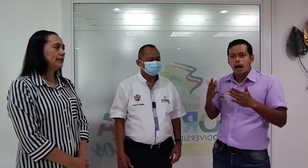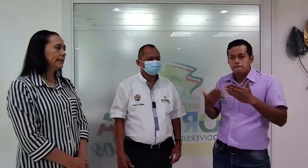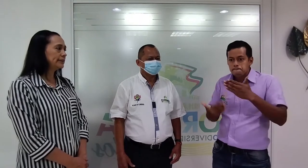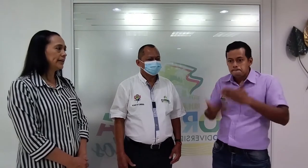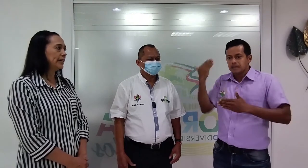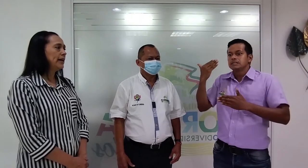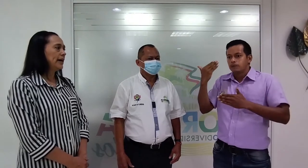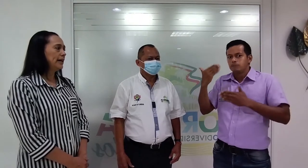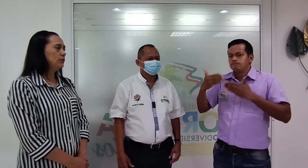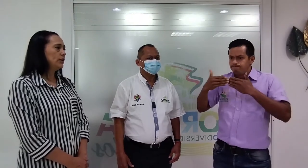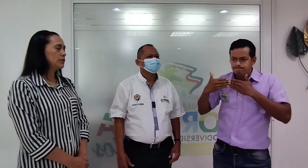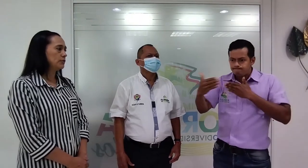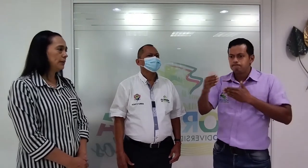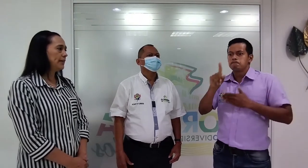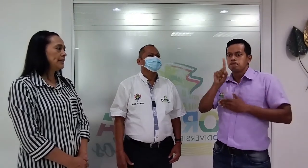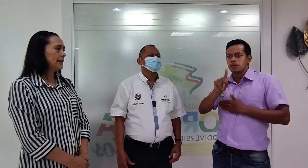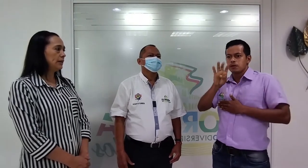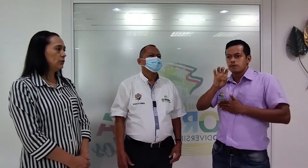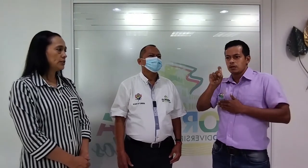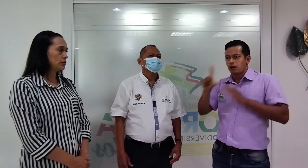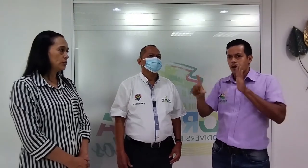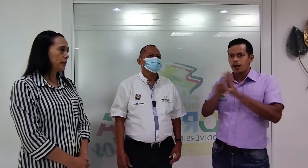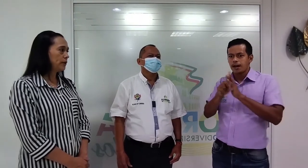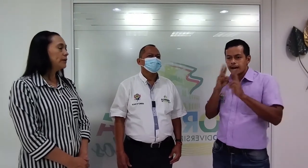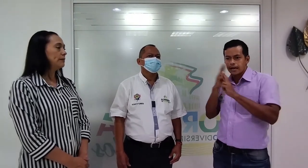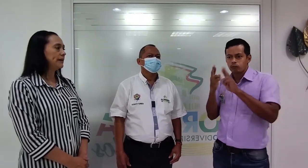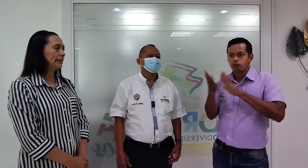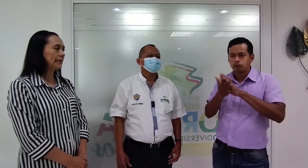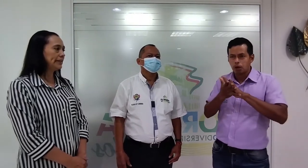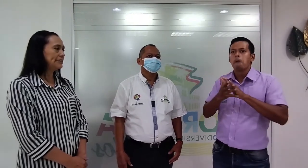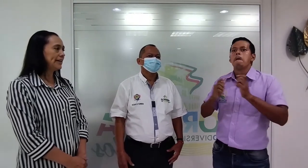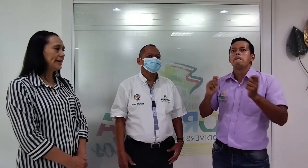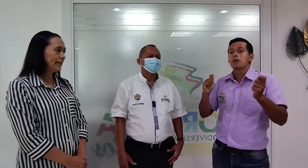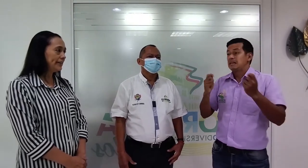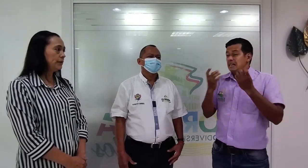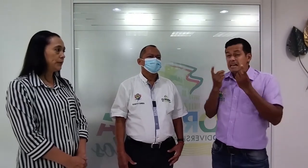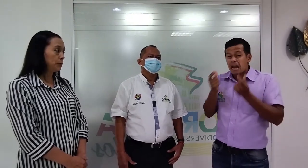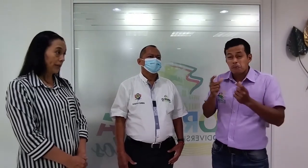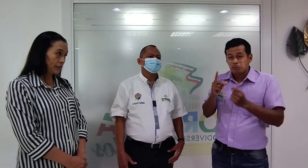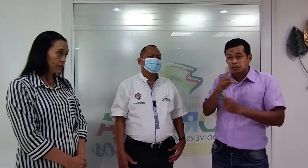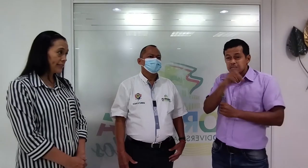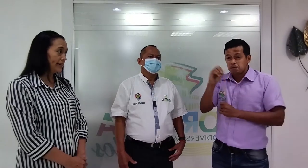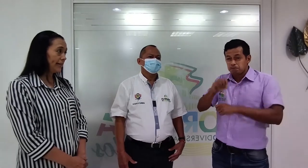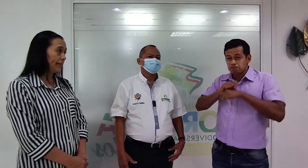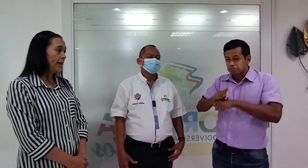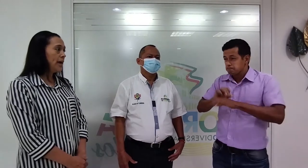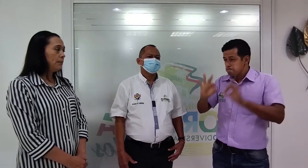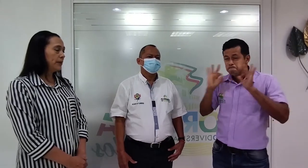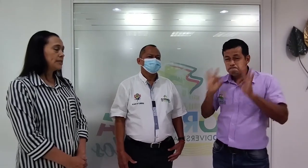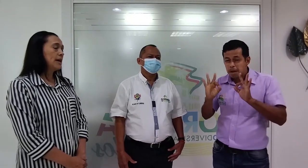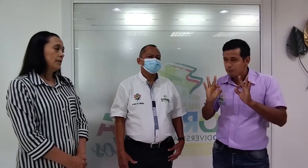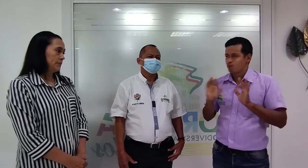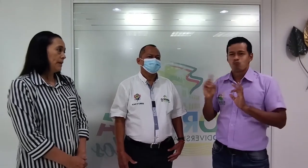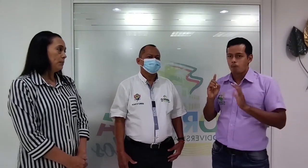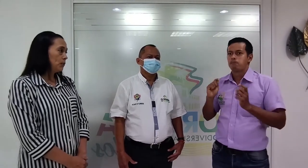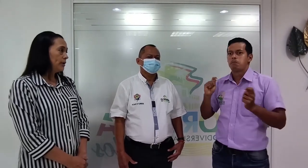ingresar a la educación media ni a la educación superior y a partir de esta ley, de la promulgación de esta ley, pues se pudo